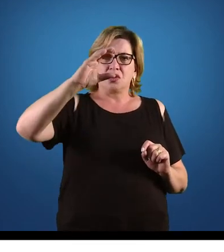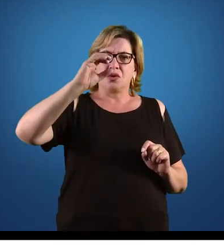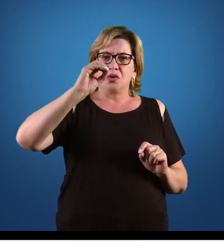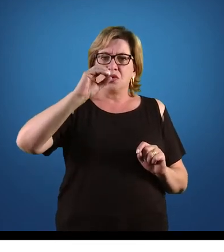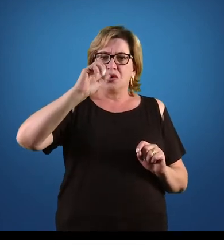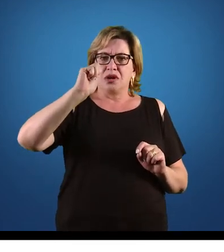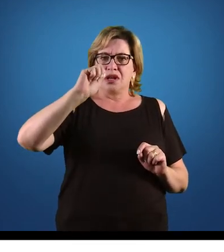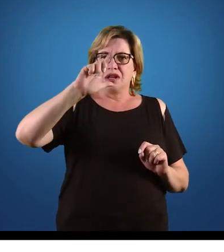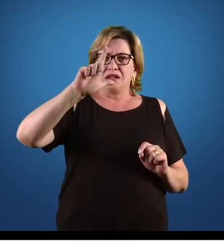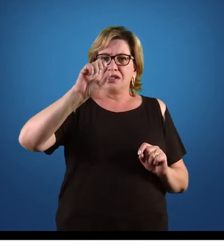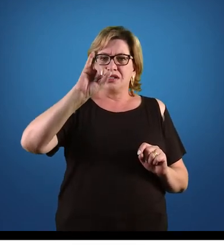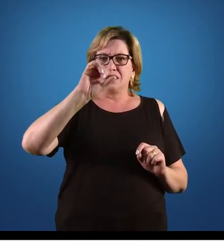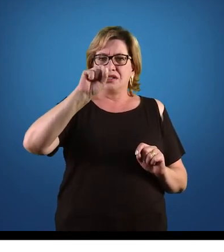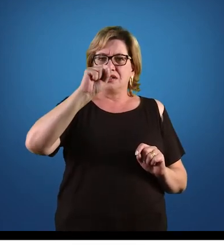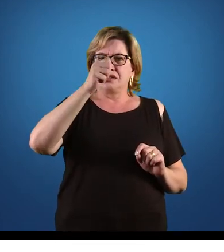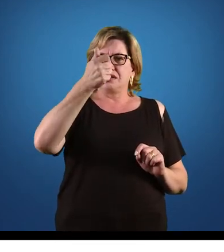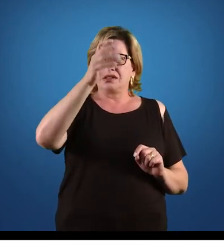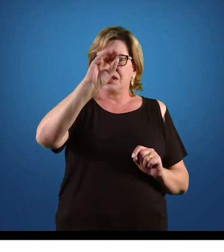Acaba criando, né?